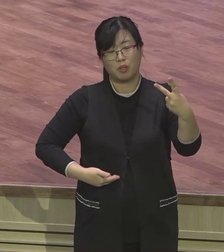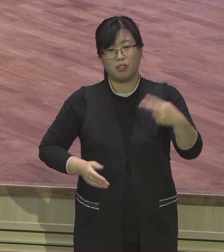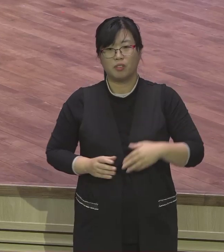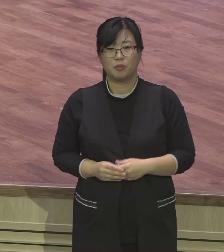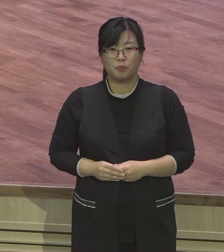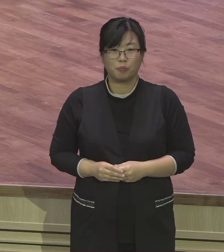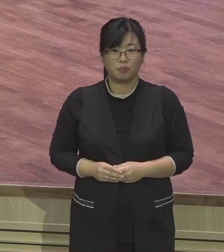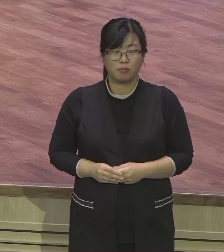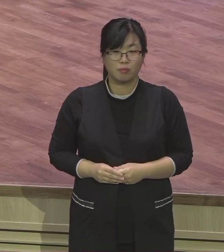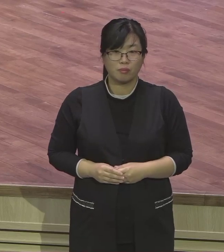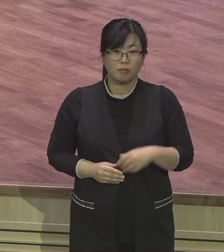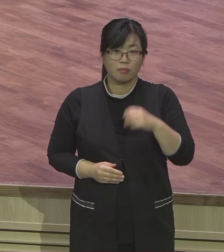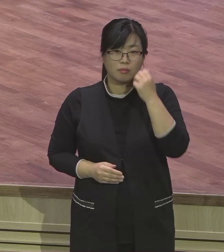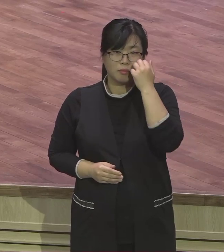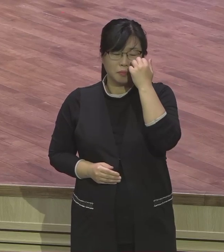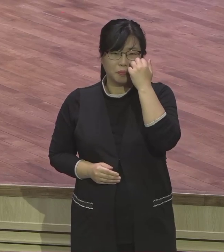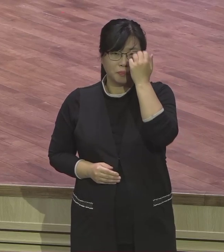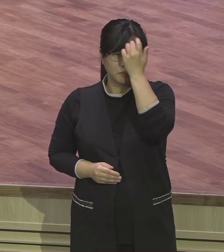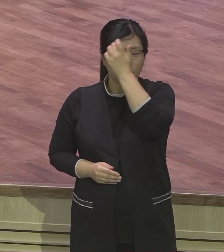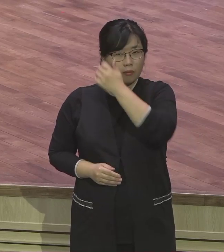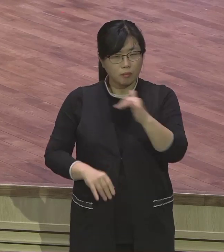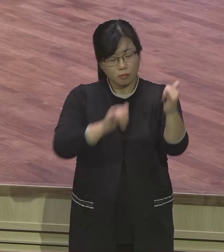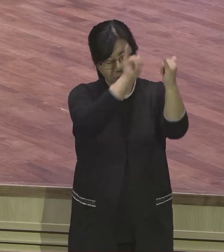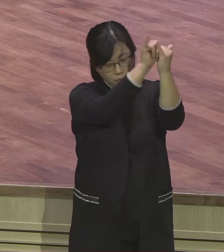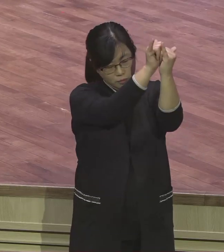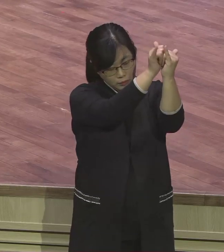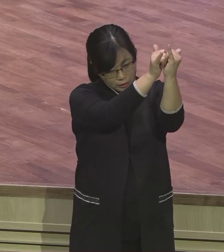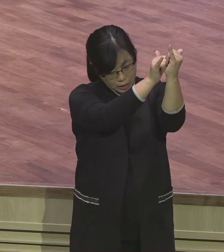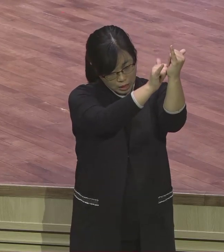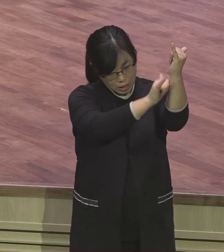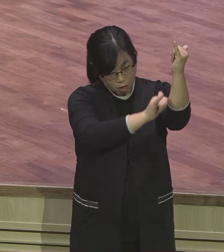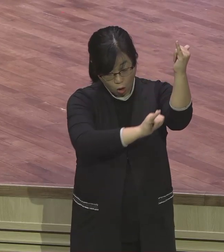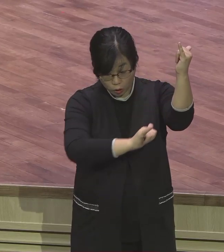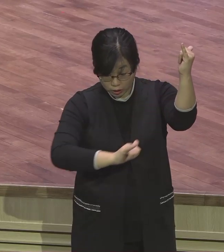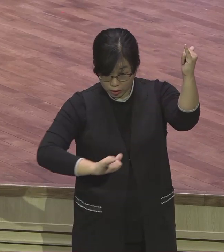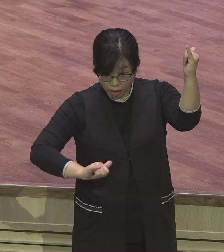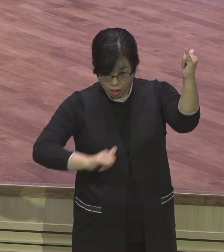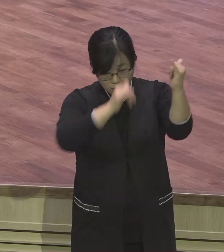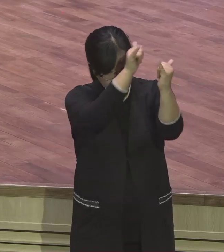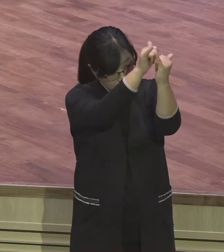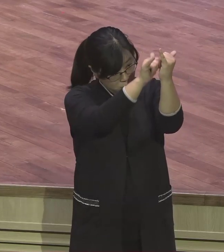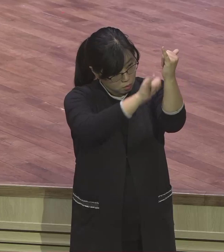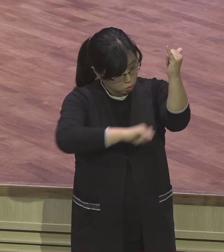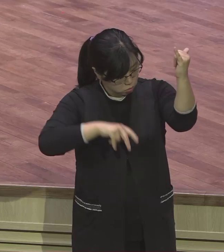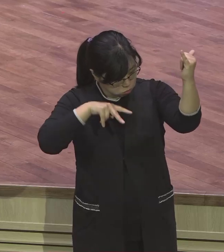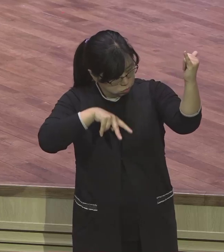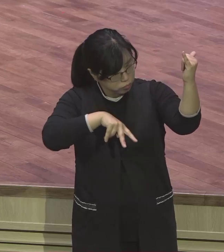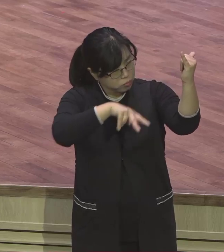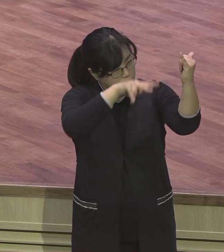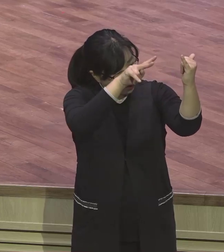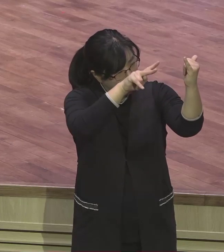가정 그 개인 그 나라를 통해서 움직이신다고. 역사의 주관자는 누구냐.